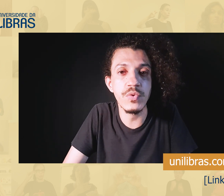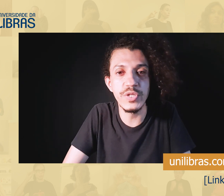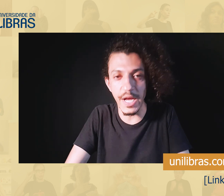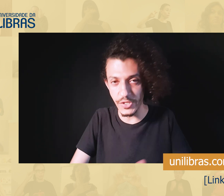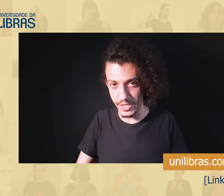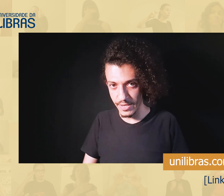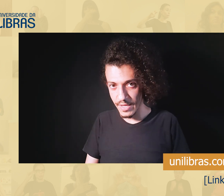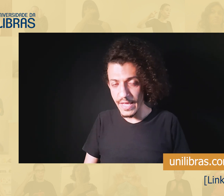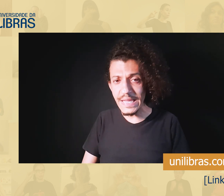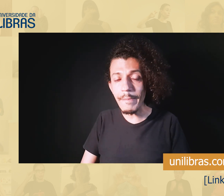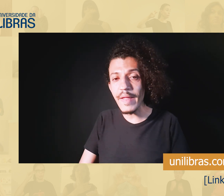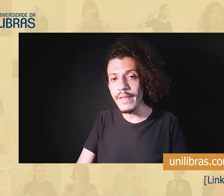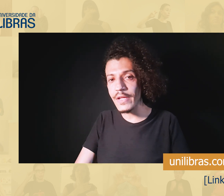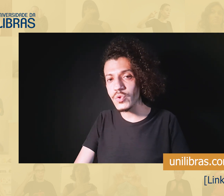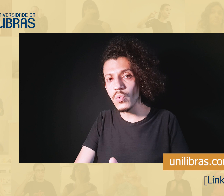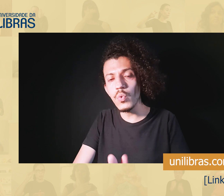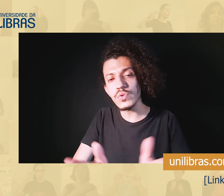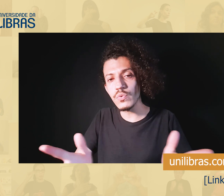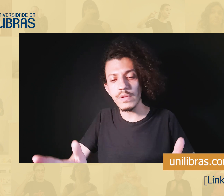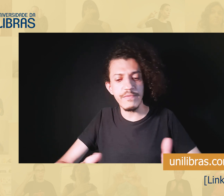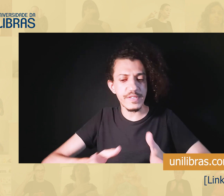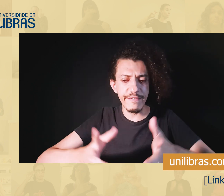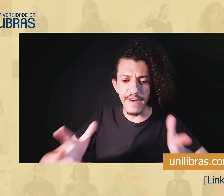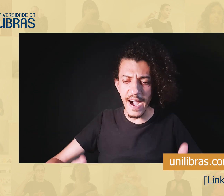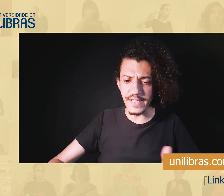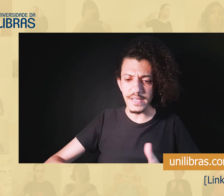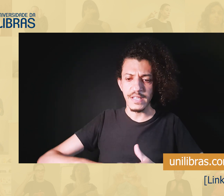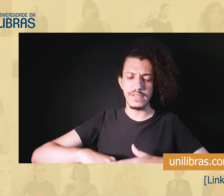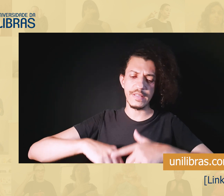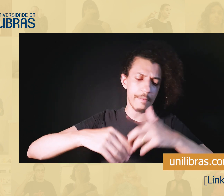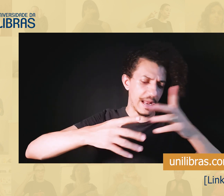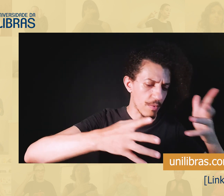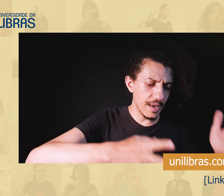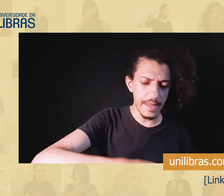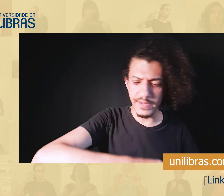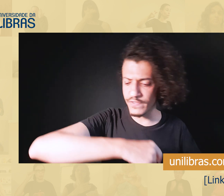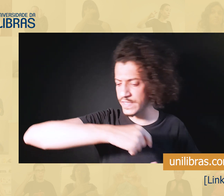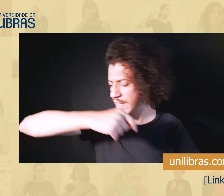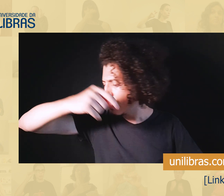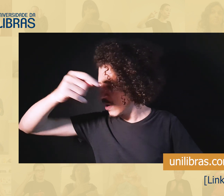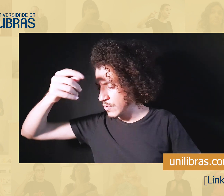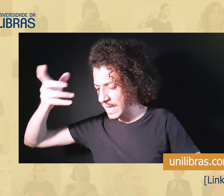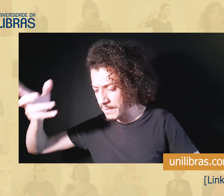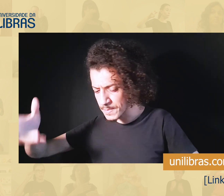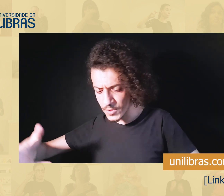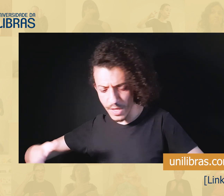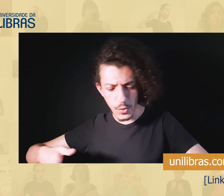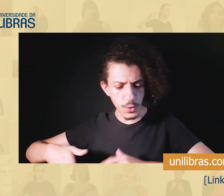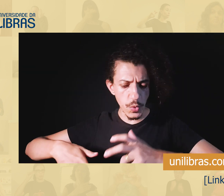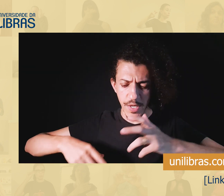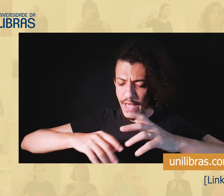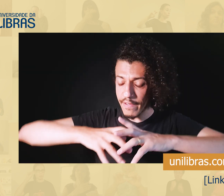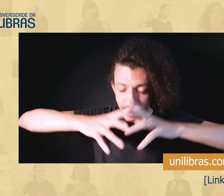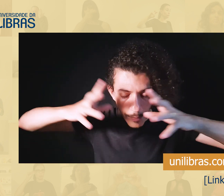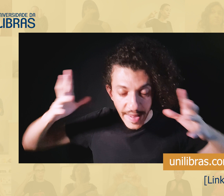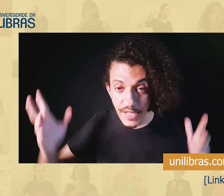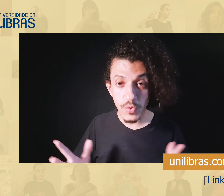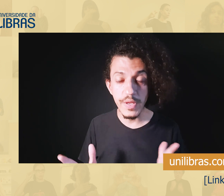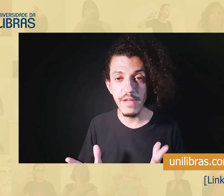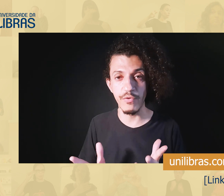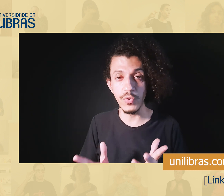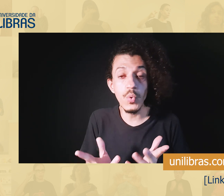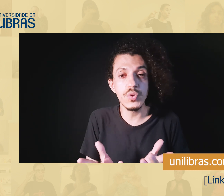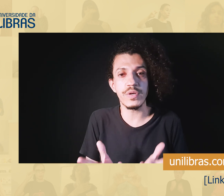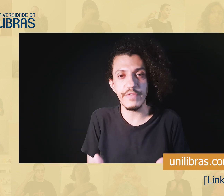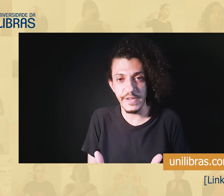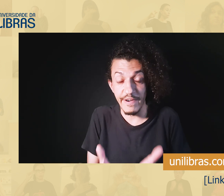libras, dia a dia. Independente do uso que você faz, se você trabalha com a libra, se você usa a libra para ajudar o surto, independente